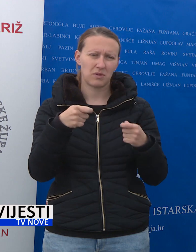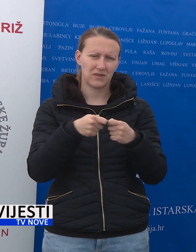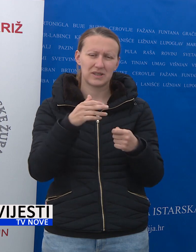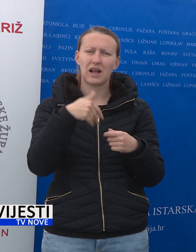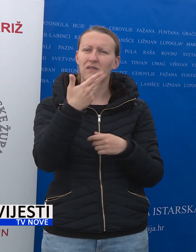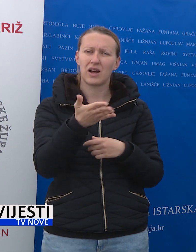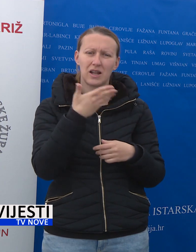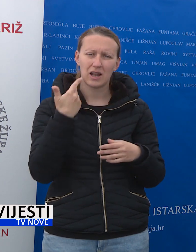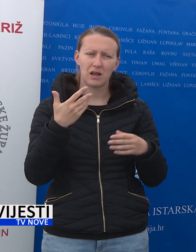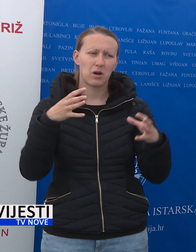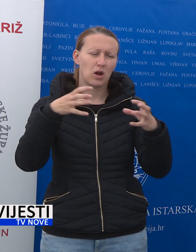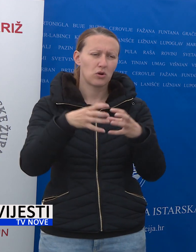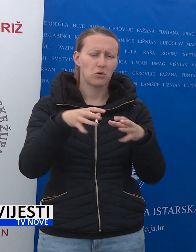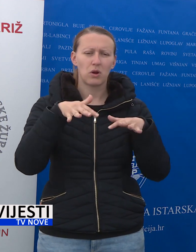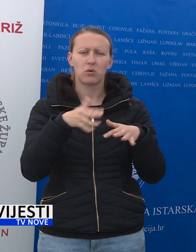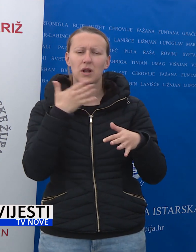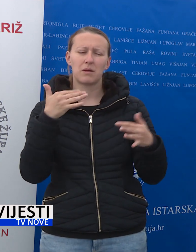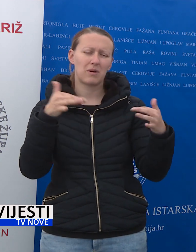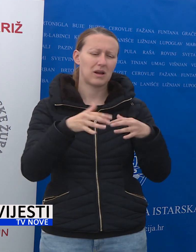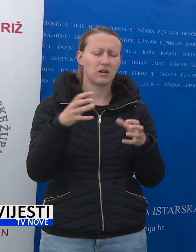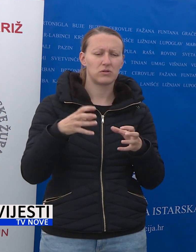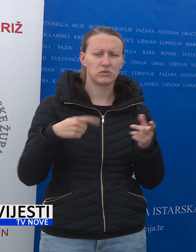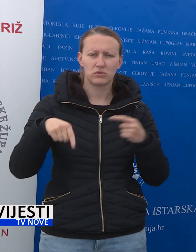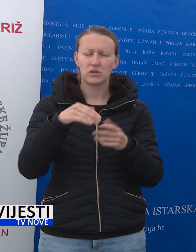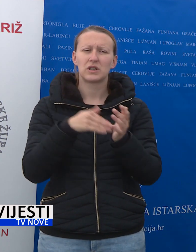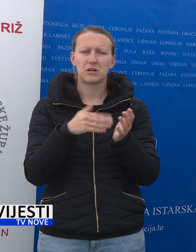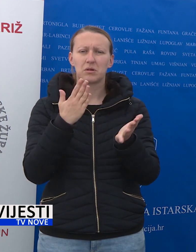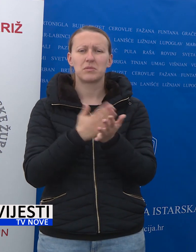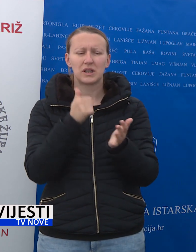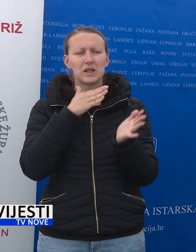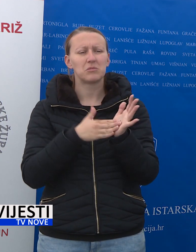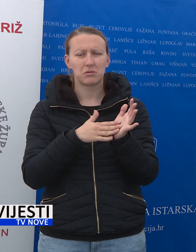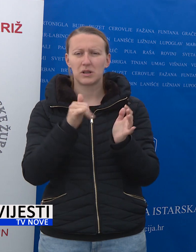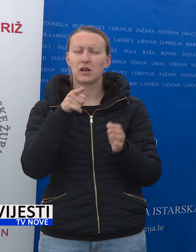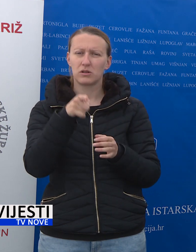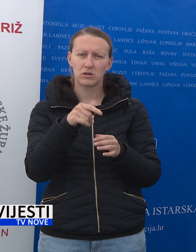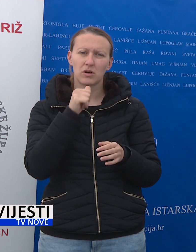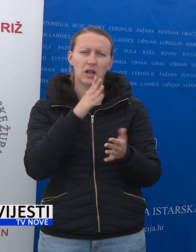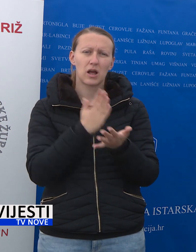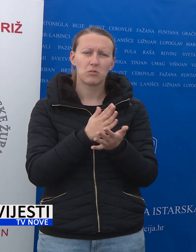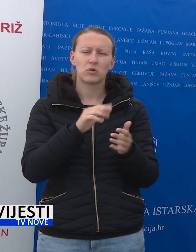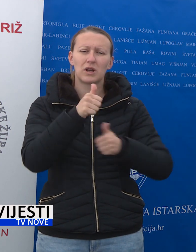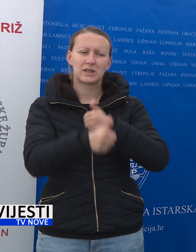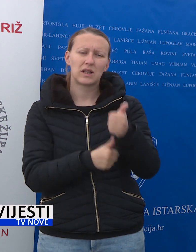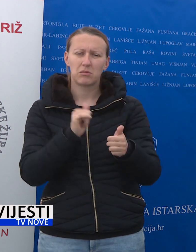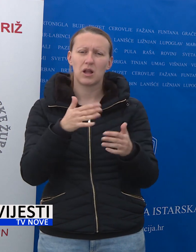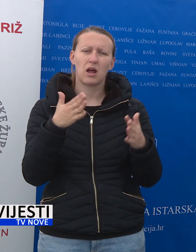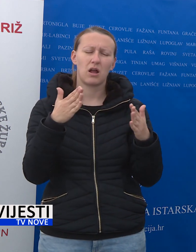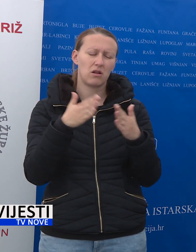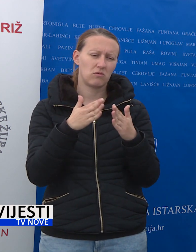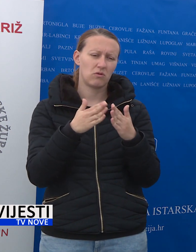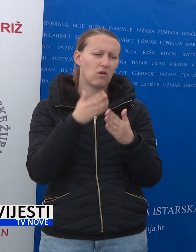odnosi da vani nema grupiranja ljudi, nema skupljanja itd. trebalo bi biti primjer da sad to ne bude zamjenski da se